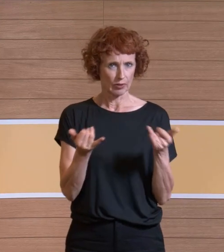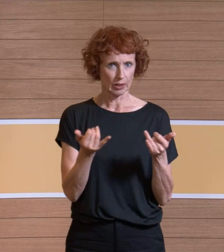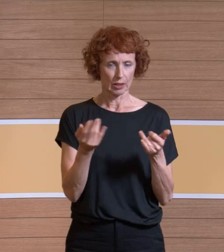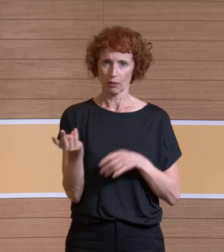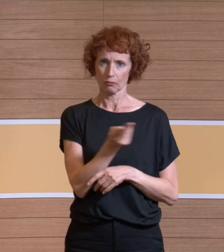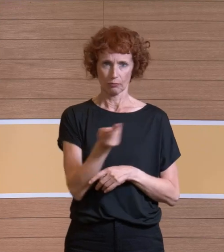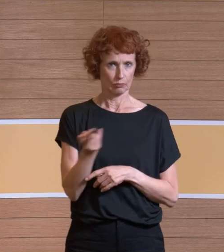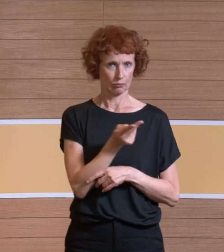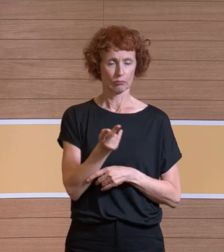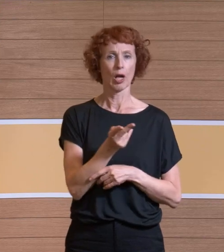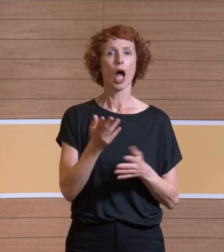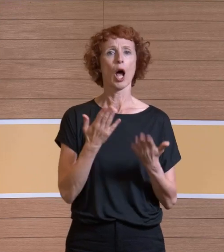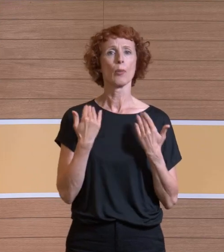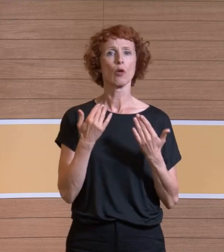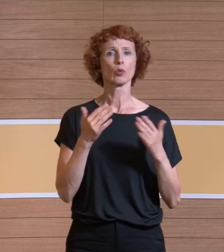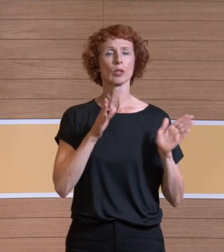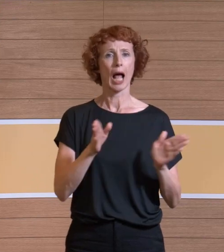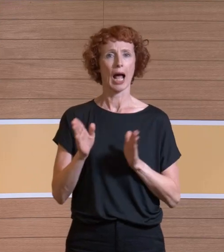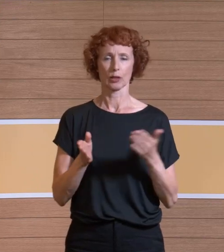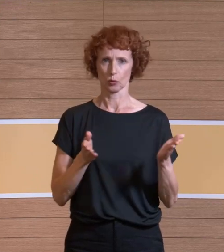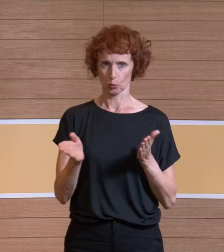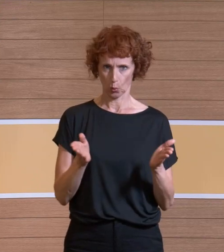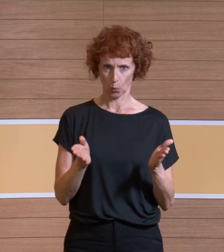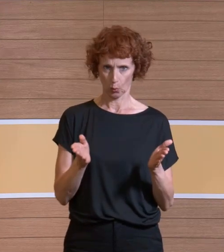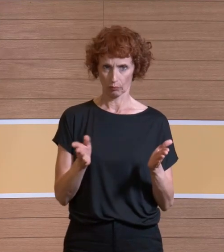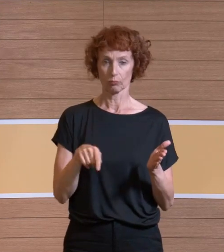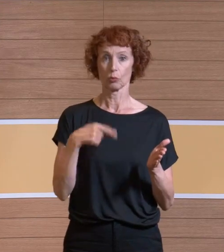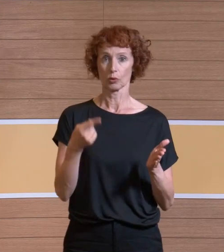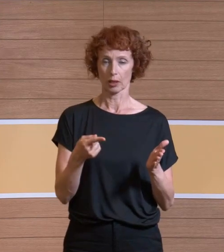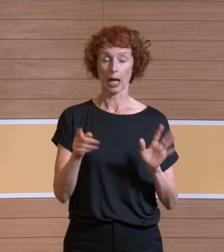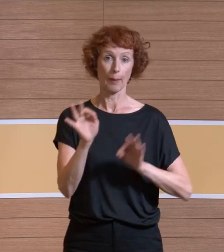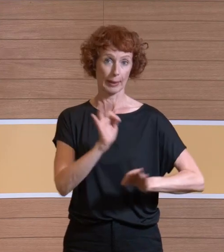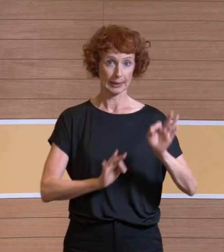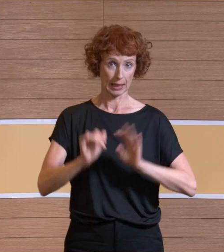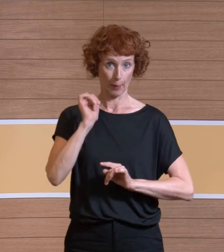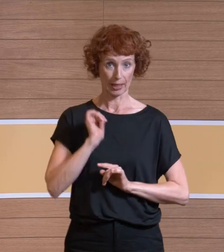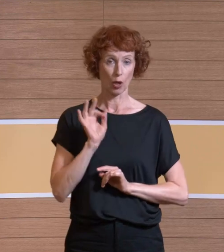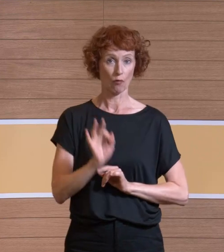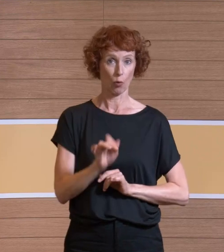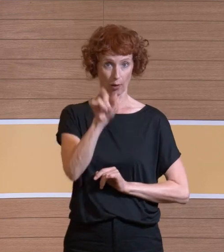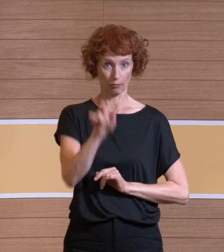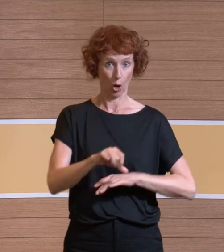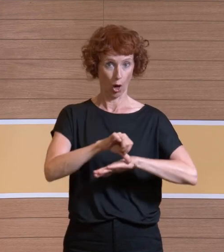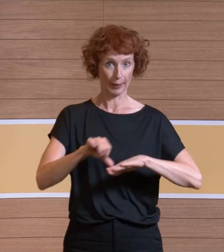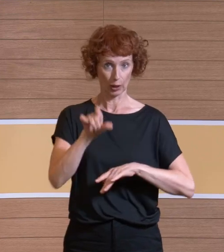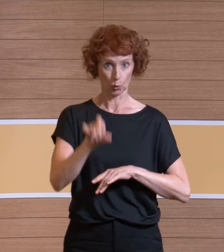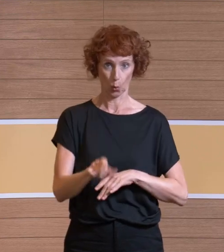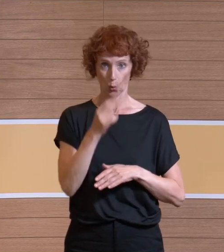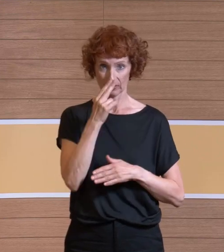Belüftungsarten auf der einen Seite und der Partikelbelastung des Operateurs auf der anderen Seite.